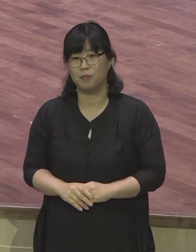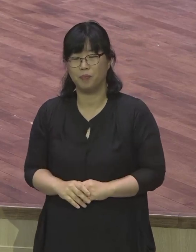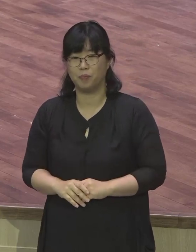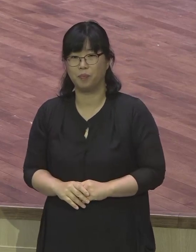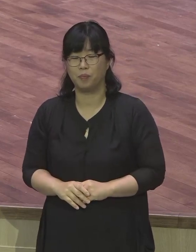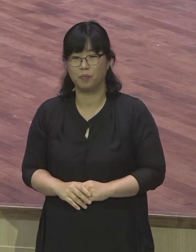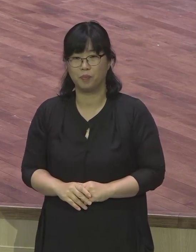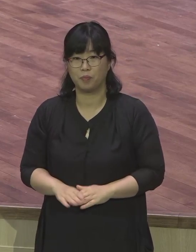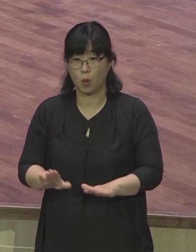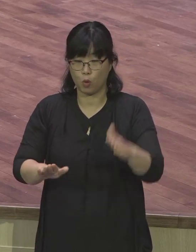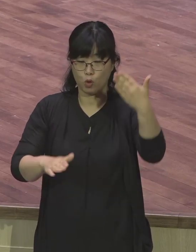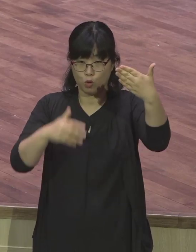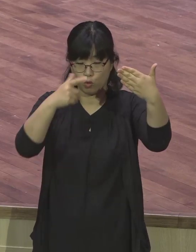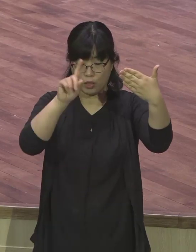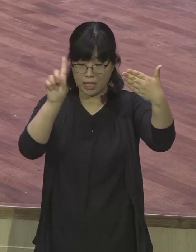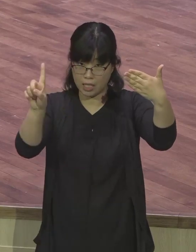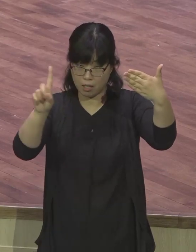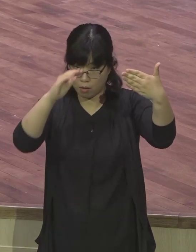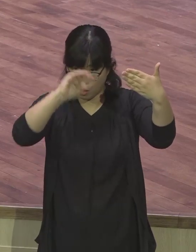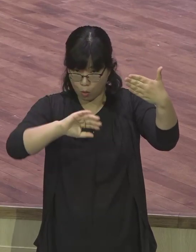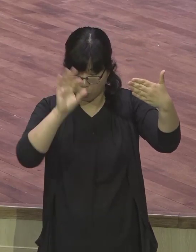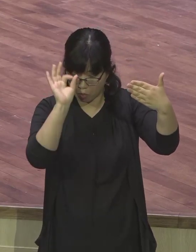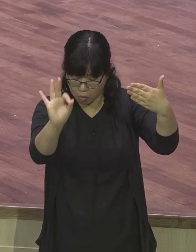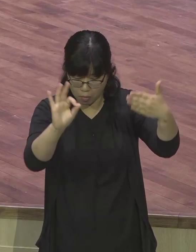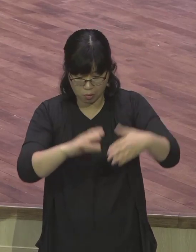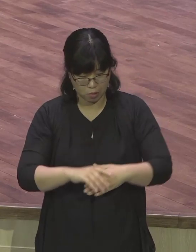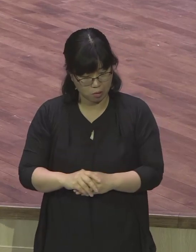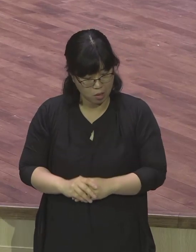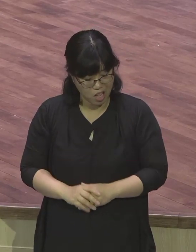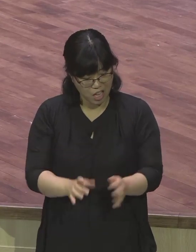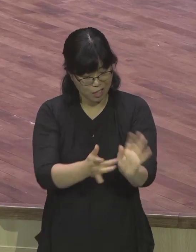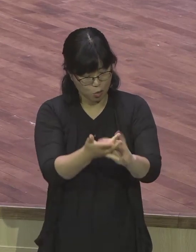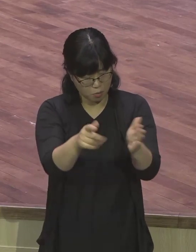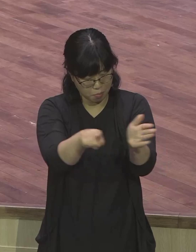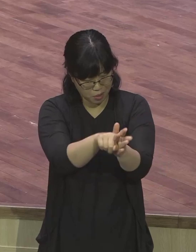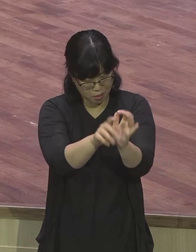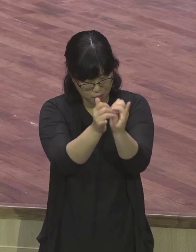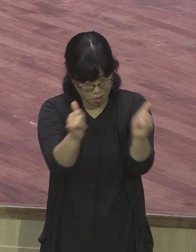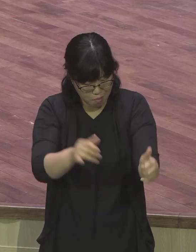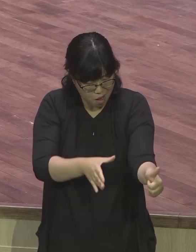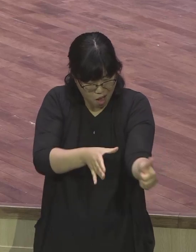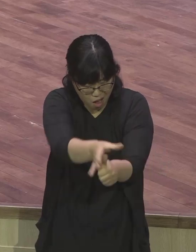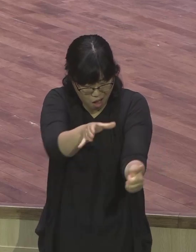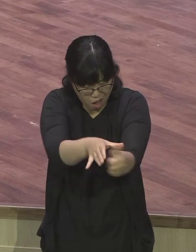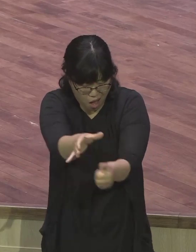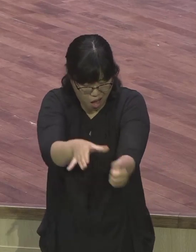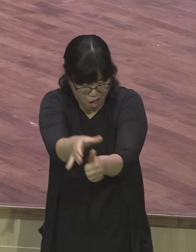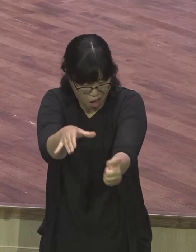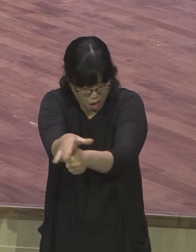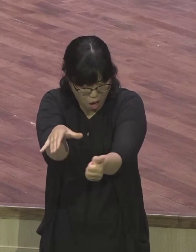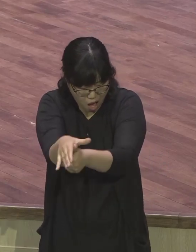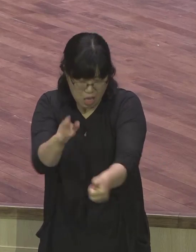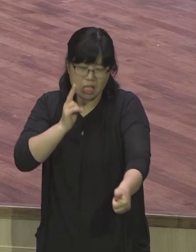제자들에 대하여 여전히 위협과 사기가 등등하였다고 표현하고 있을 정도로 잔인했던